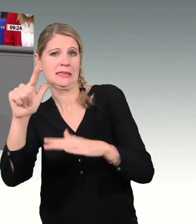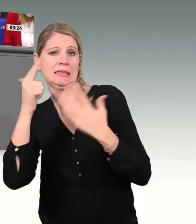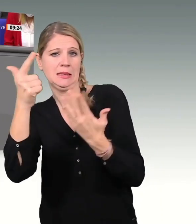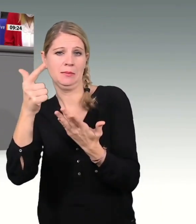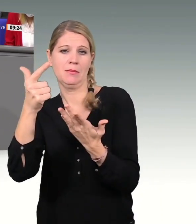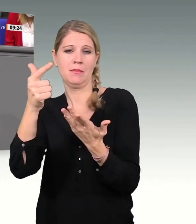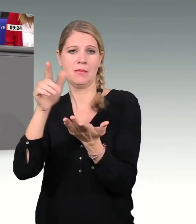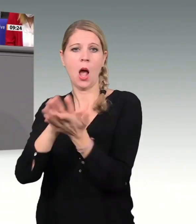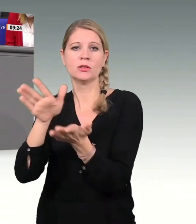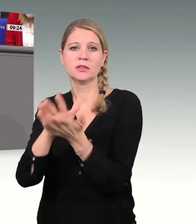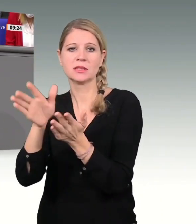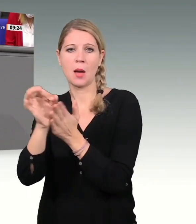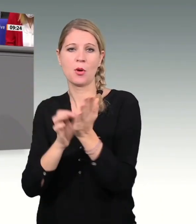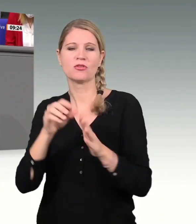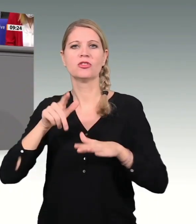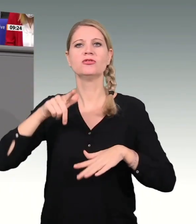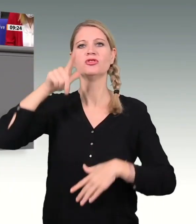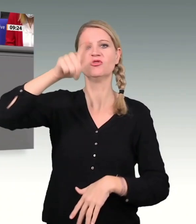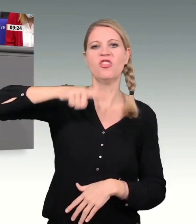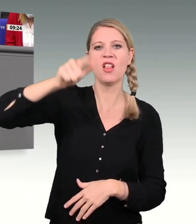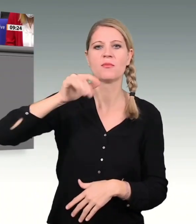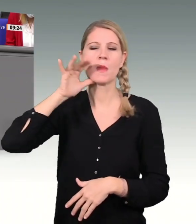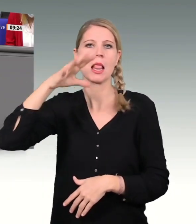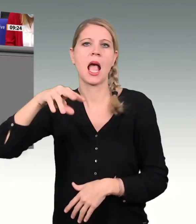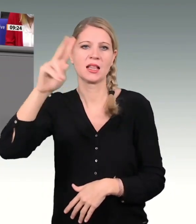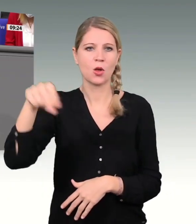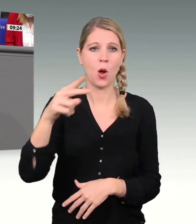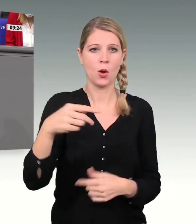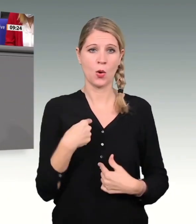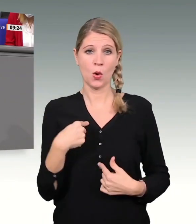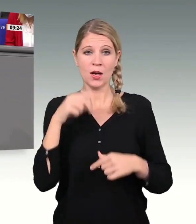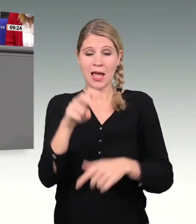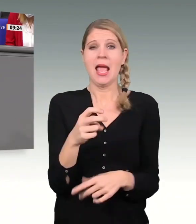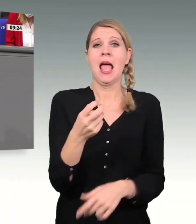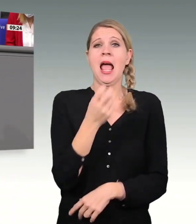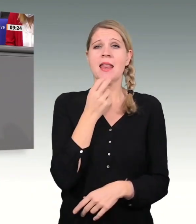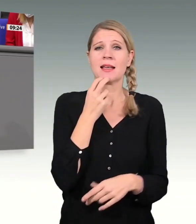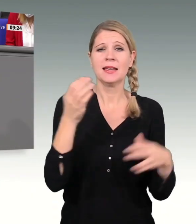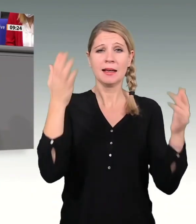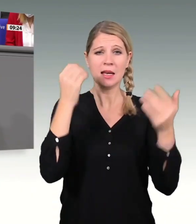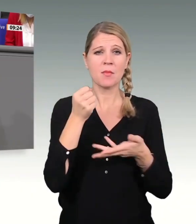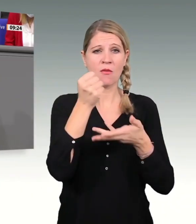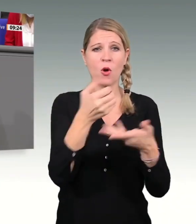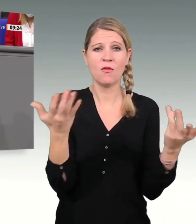2022 85 Seiten. Wir haben unsere Hausaufgaben gemacht, und wir werden sie auch weiterhin machen.